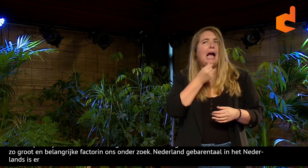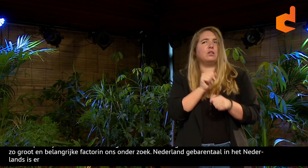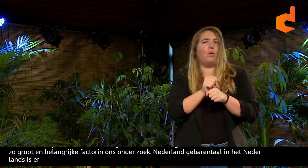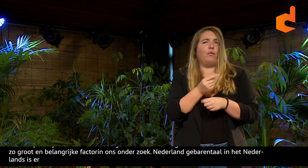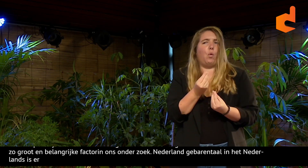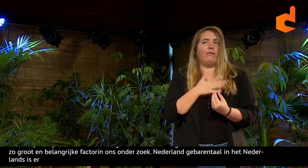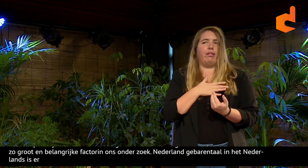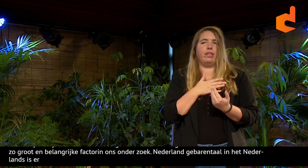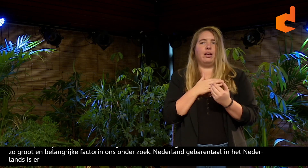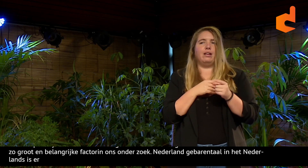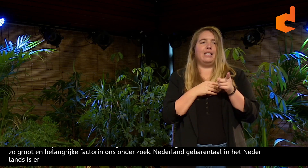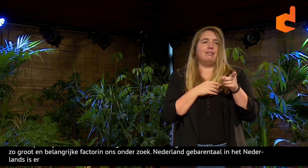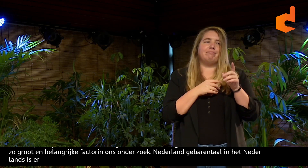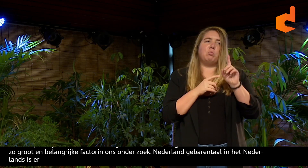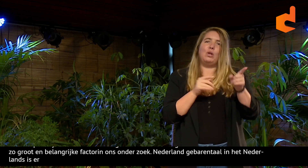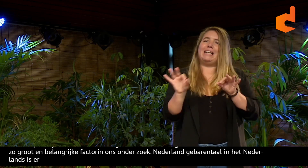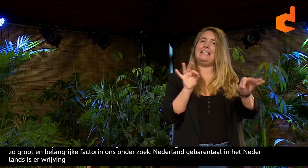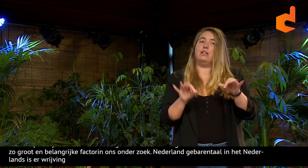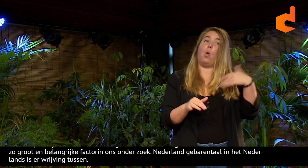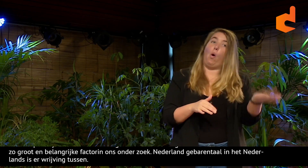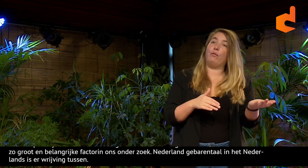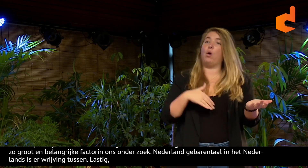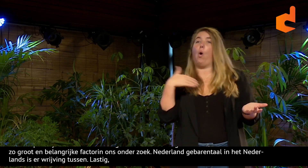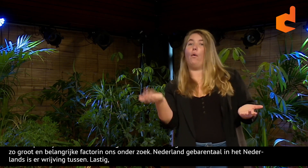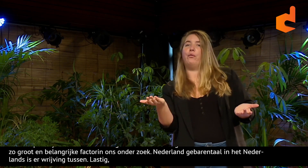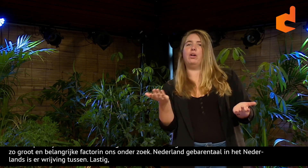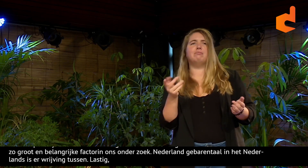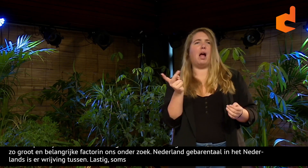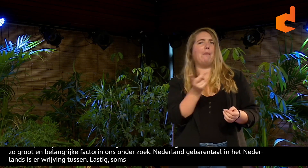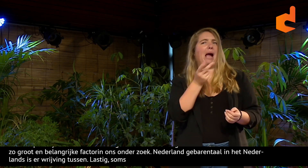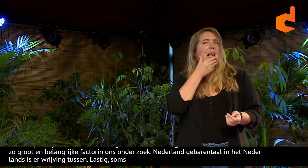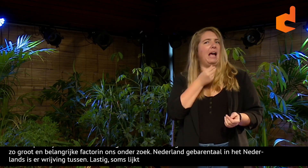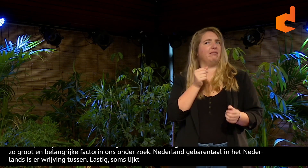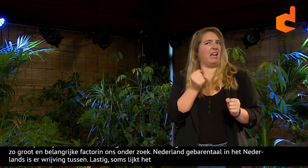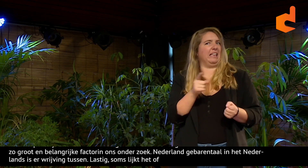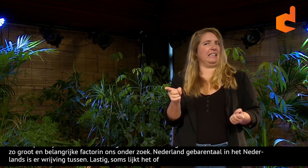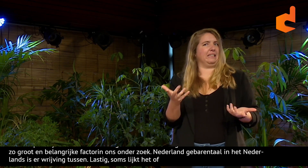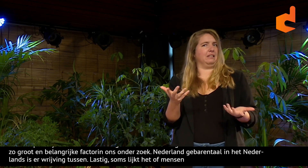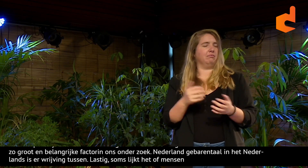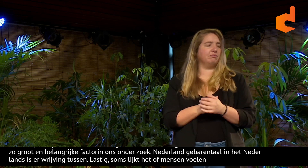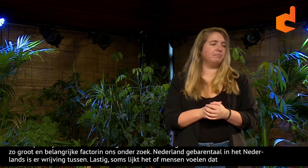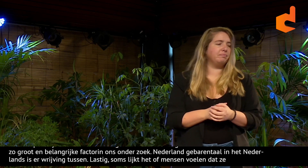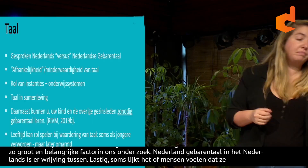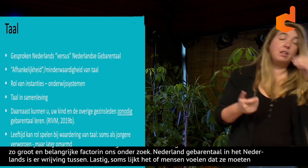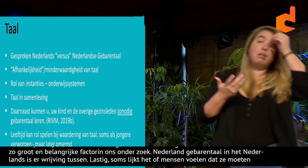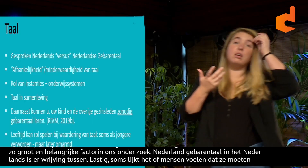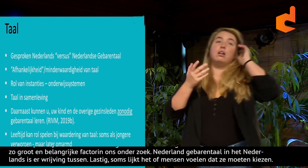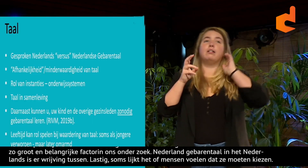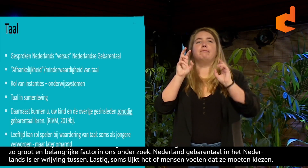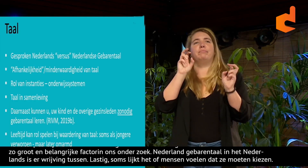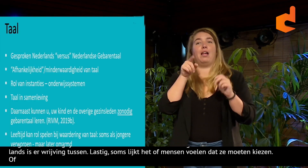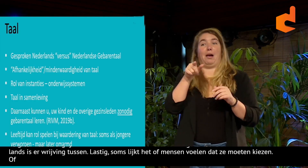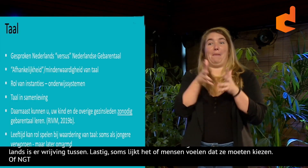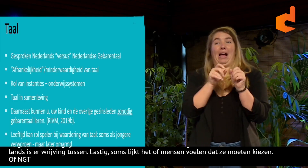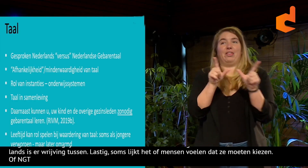lastig, die twee. Soms lijkt het bijna alsof mensen het gevoel hebben dat ze moeten kiezen. Of Nederlands gebarentaal of Nederlands. Dat het niet allebei